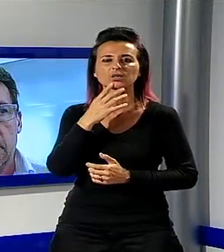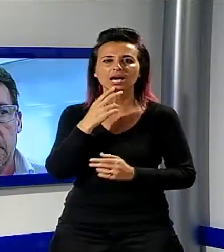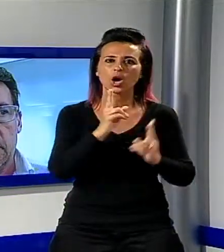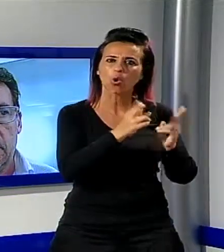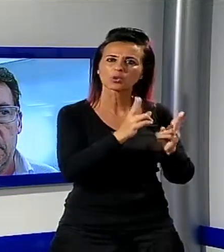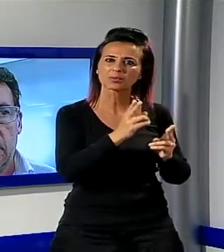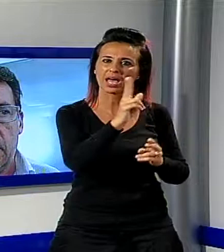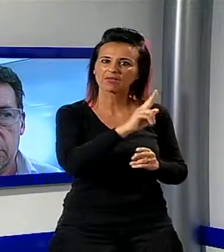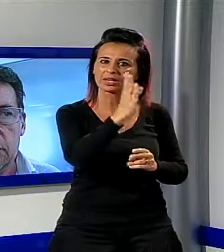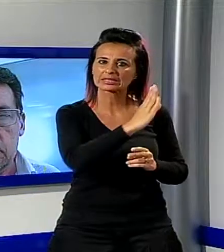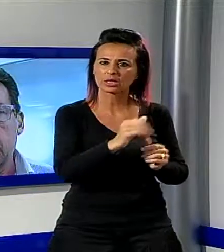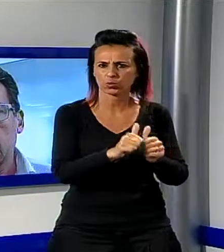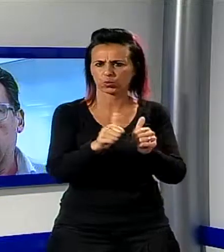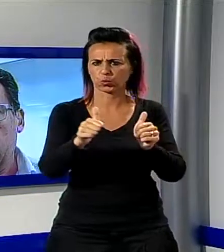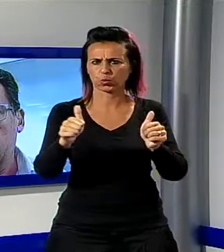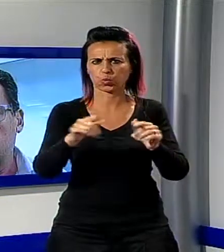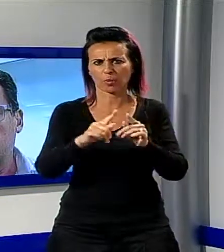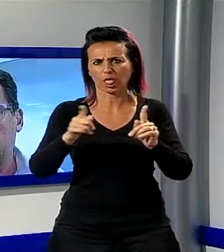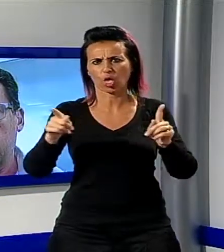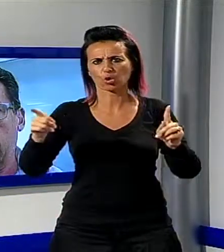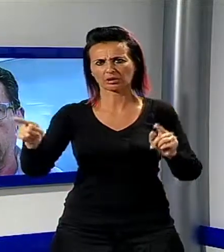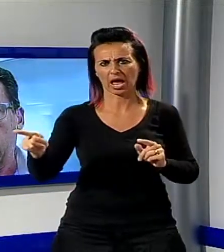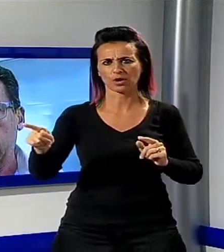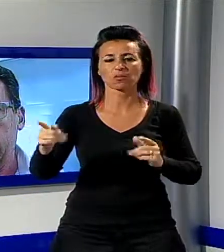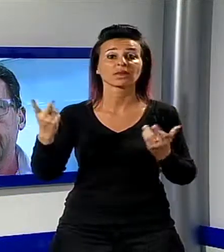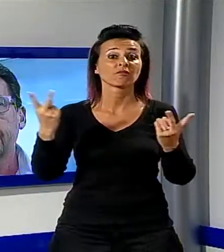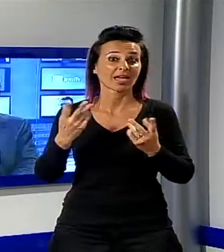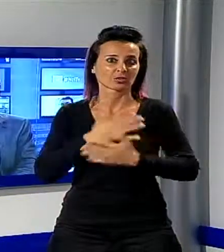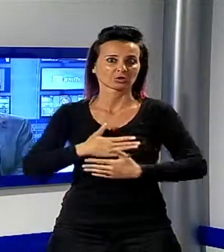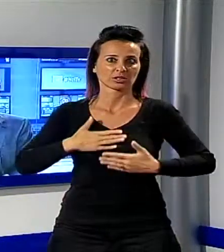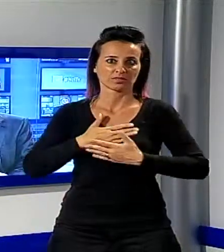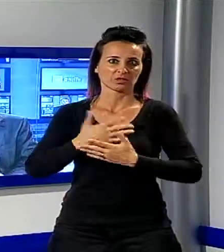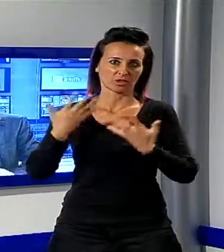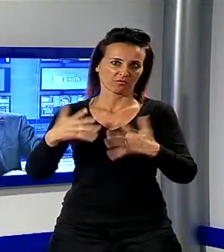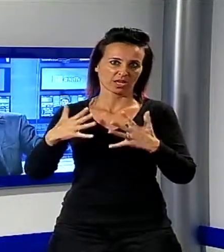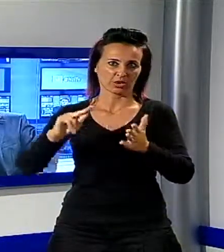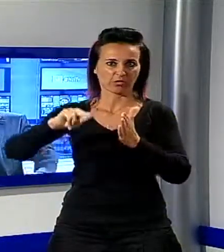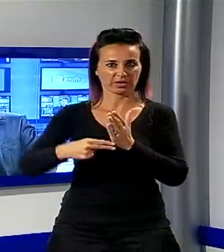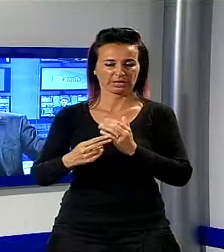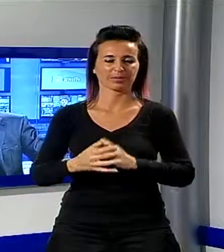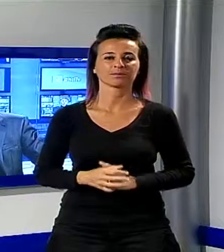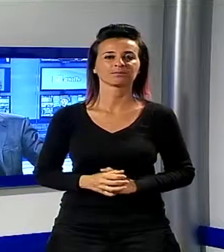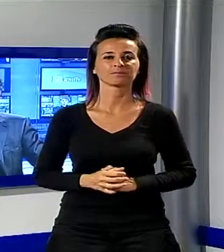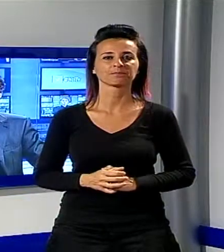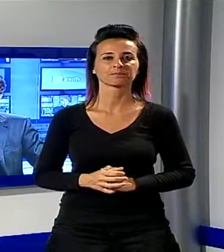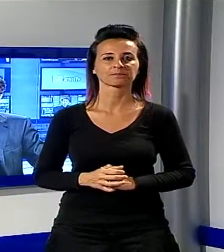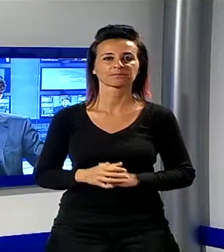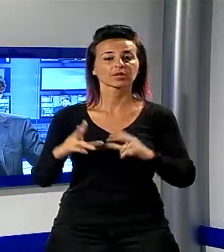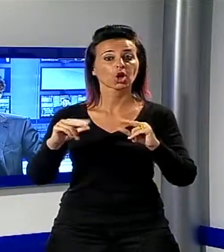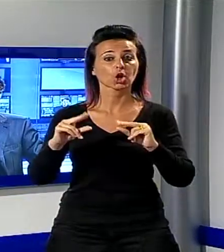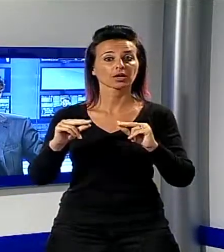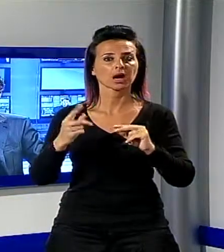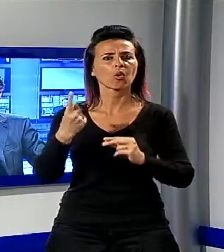è con soddisfazione che oggi firmiamo questo atto. La cronaca. Un cittadino